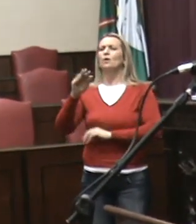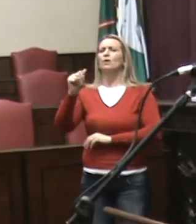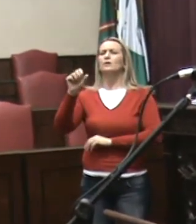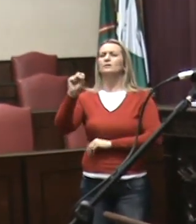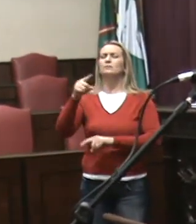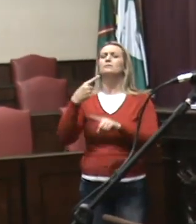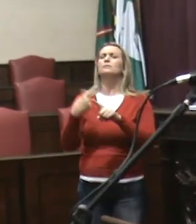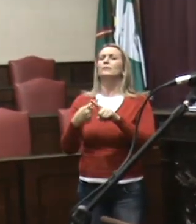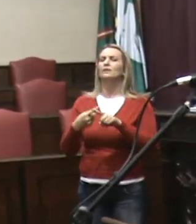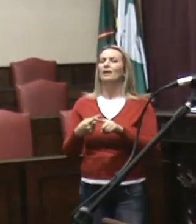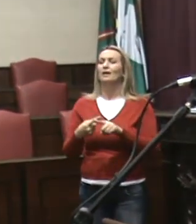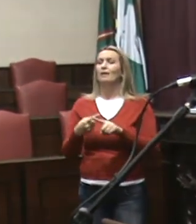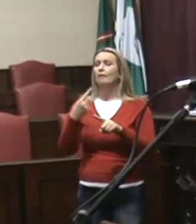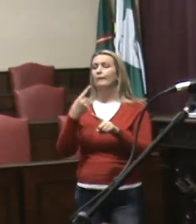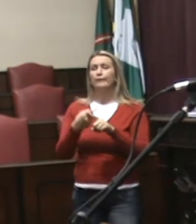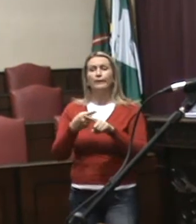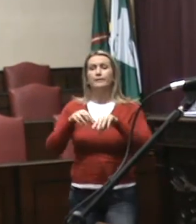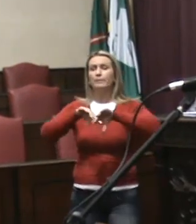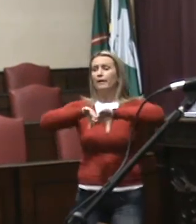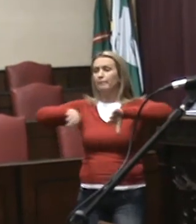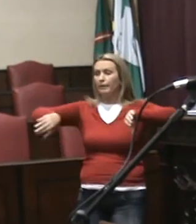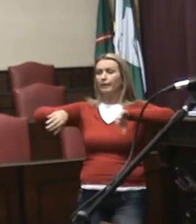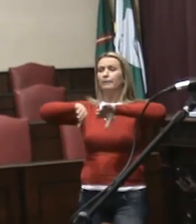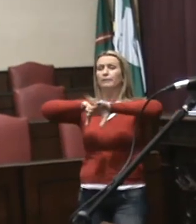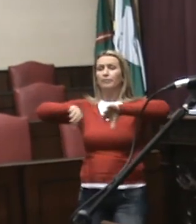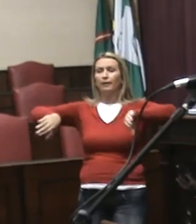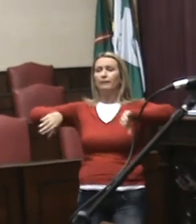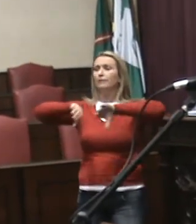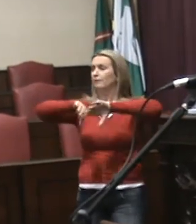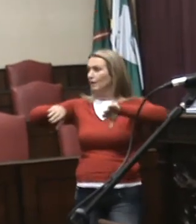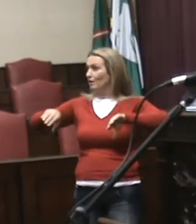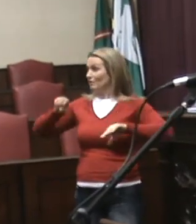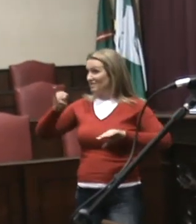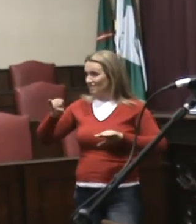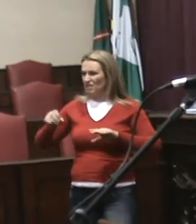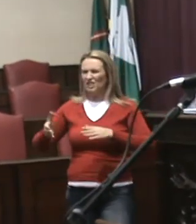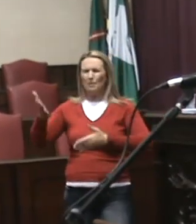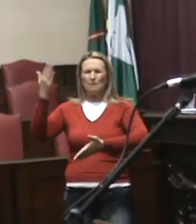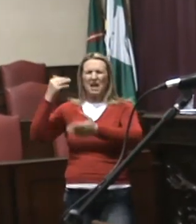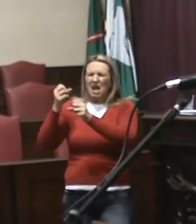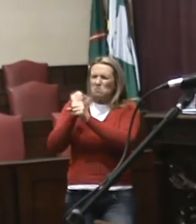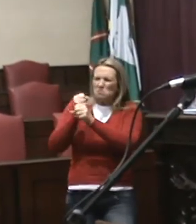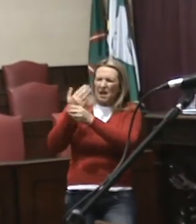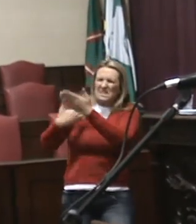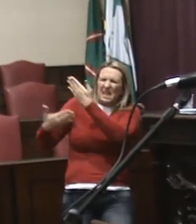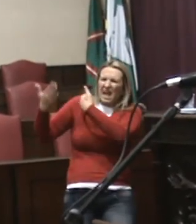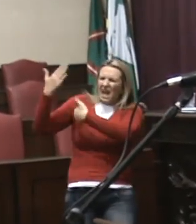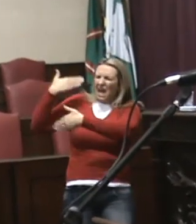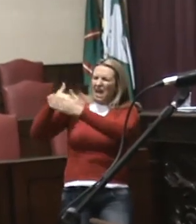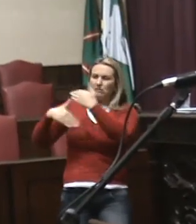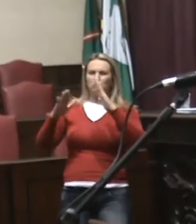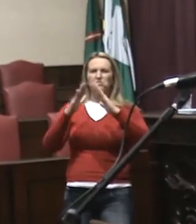sempre residem em surdos, os deficientes mentais, os cegos, etc., não haveria discriminação. Tenho certeza que não haveria discriminação.